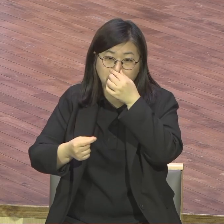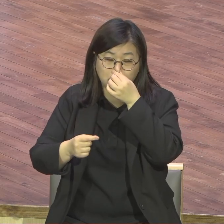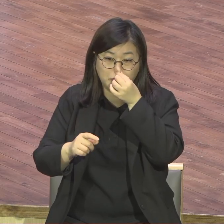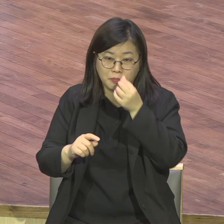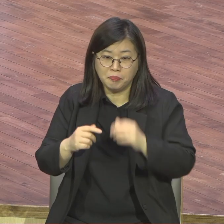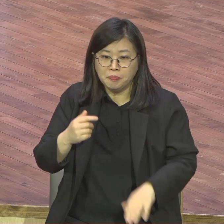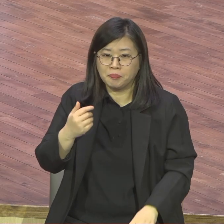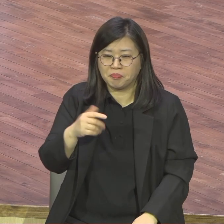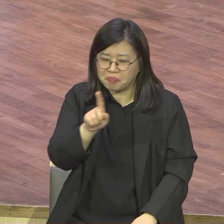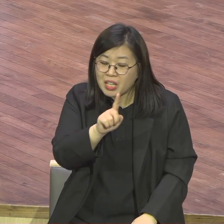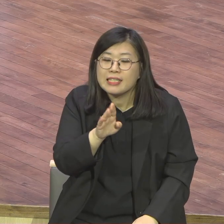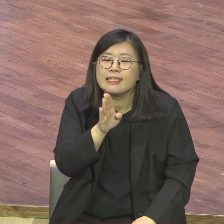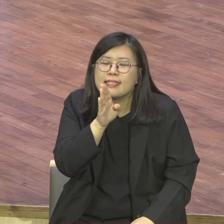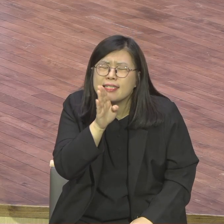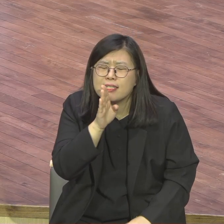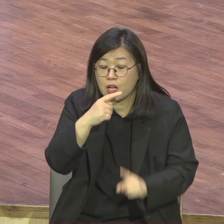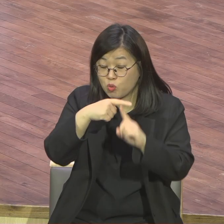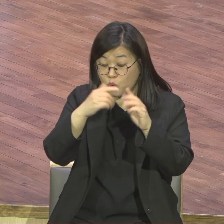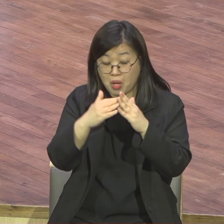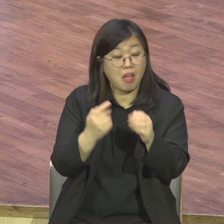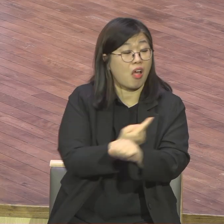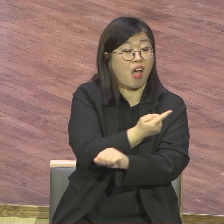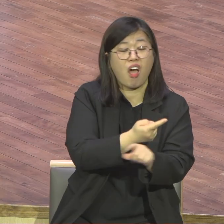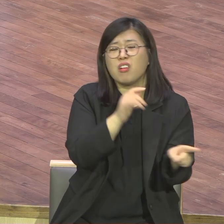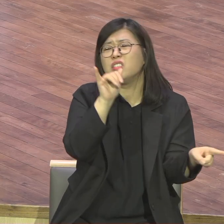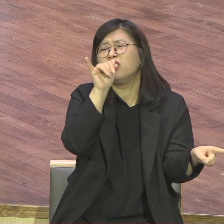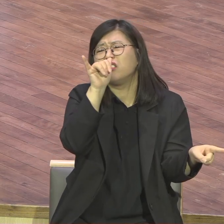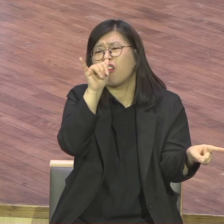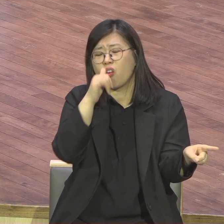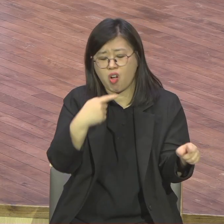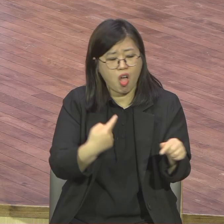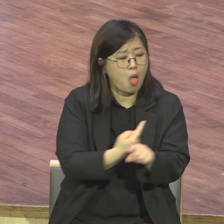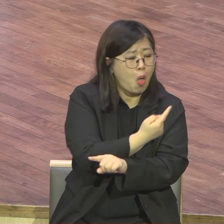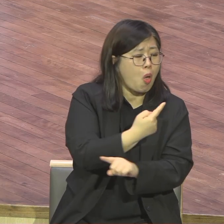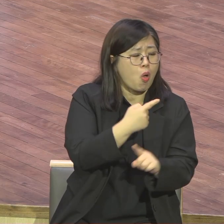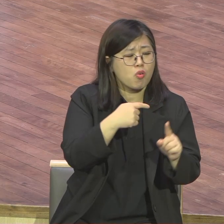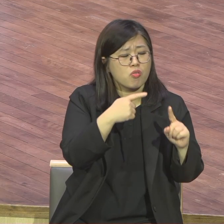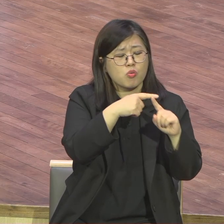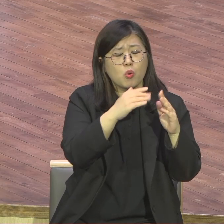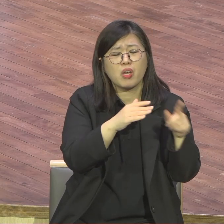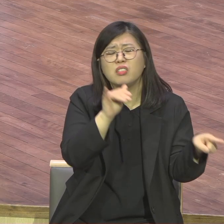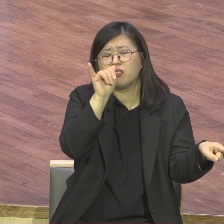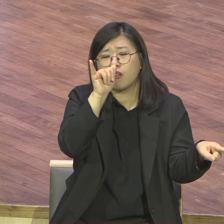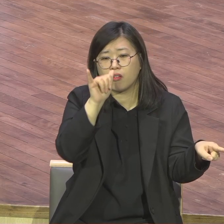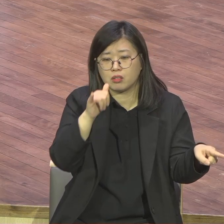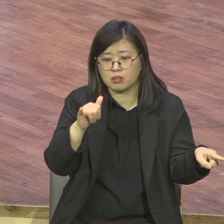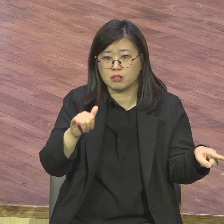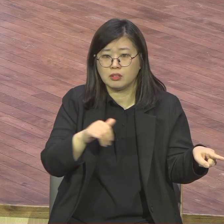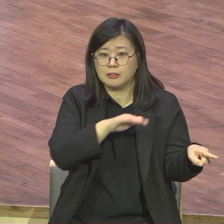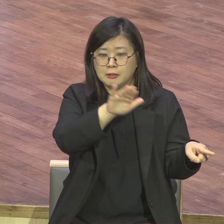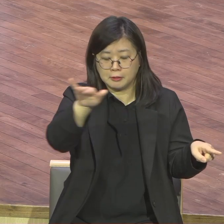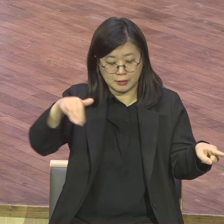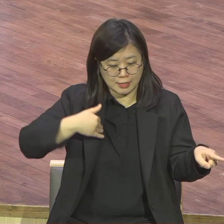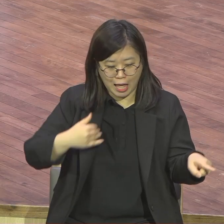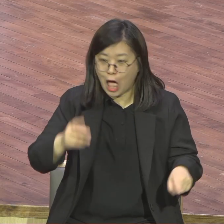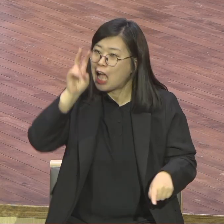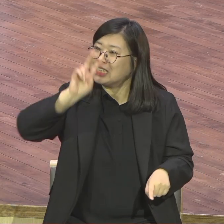누구라고 말할 수 있다니까 내가 어느 교회 누구라고 말할 수 있다니까요 가운 싹 다 하고 해주겠다는데